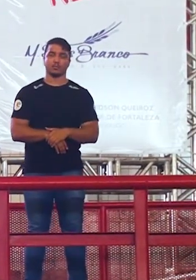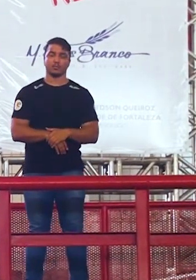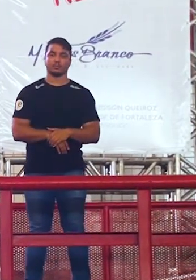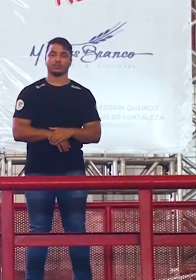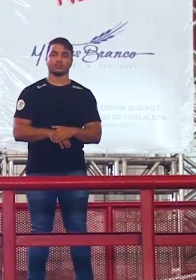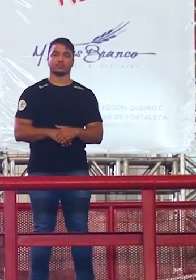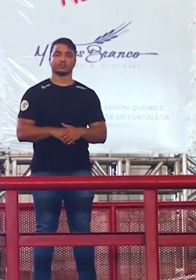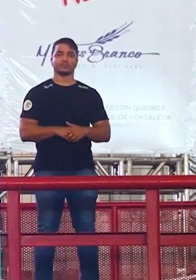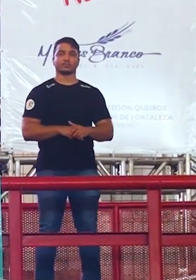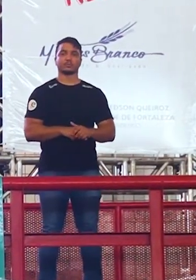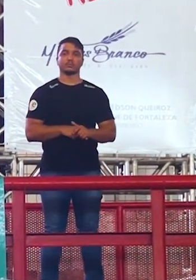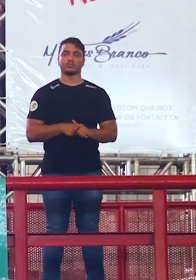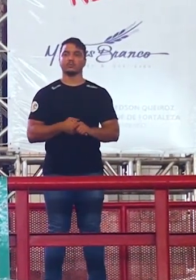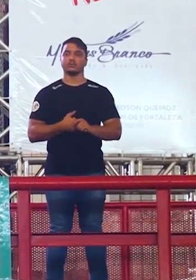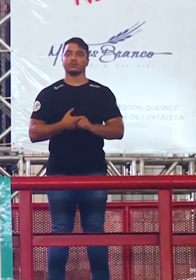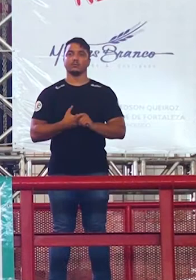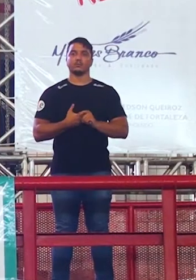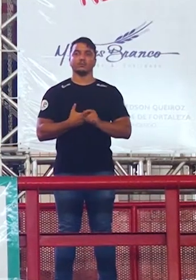Continuemos.